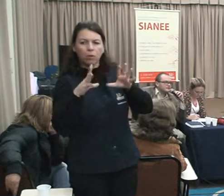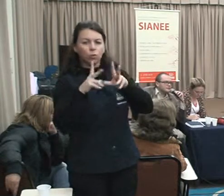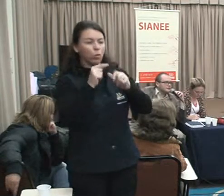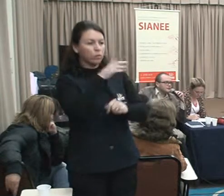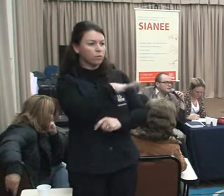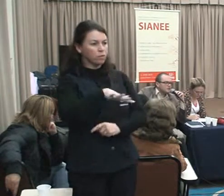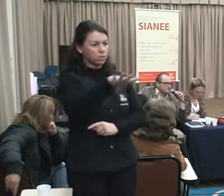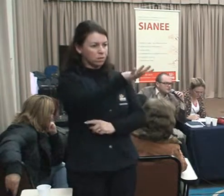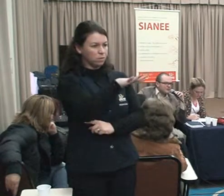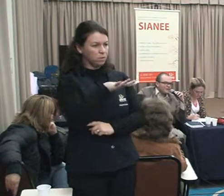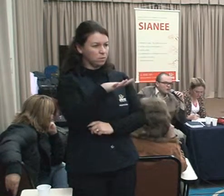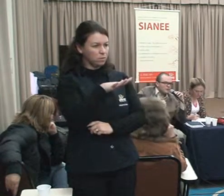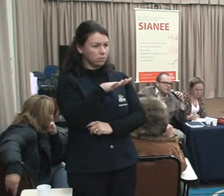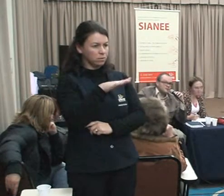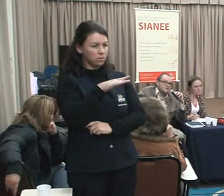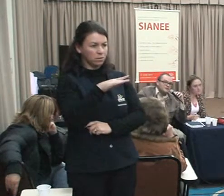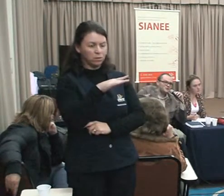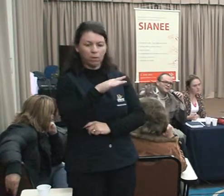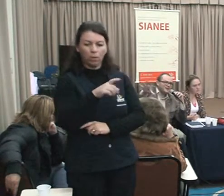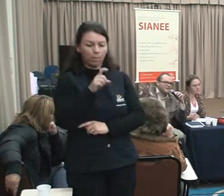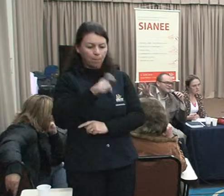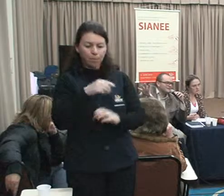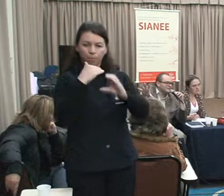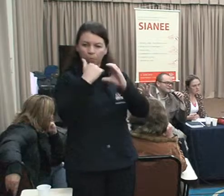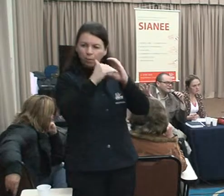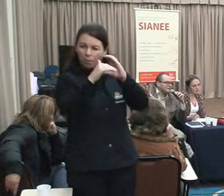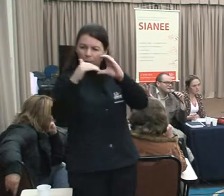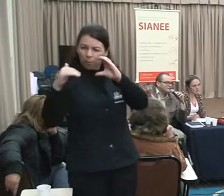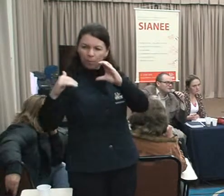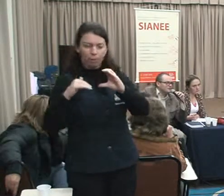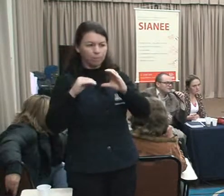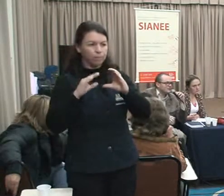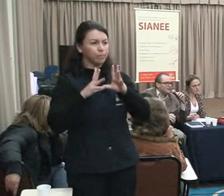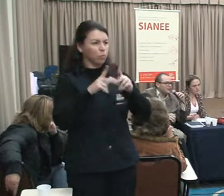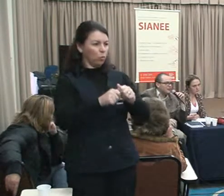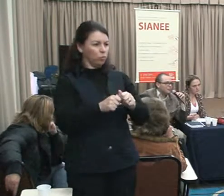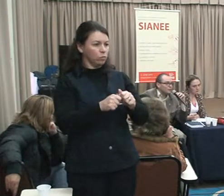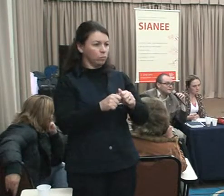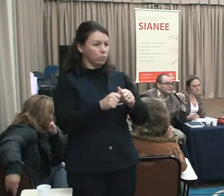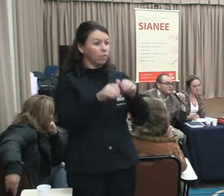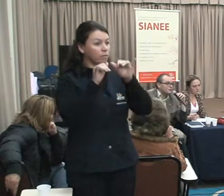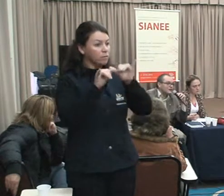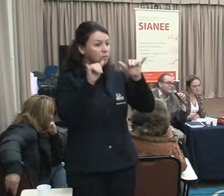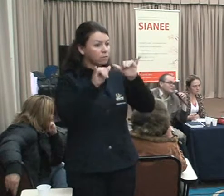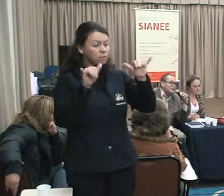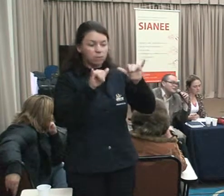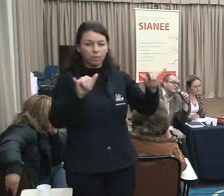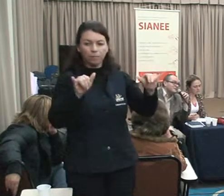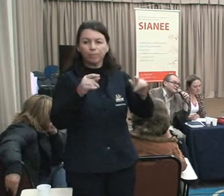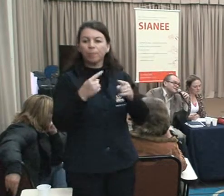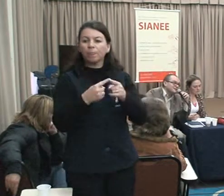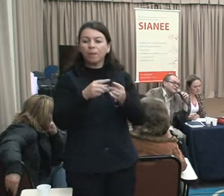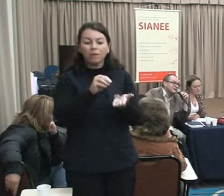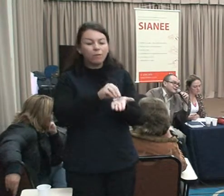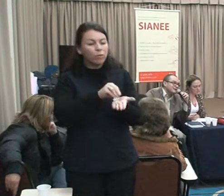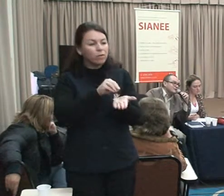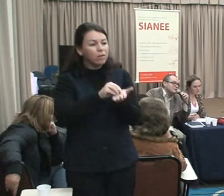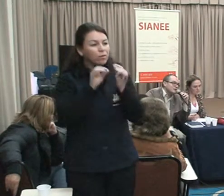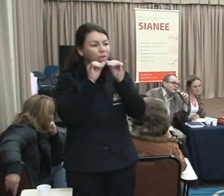daquelas, se disparar o e-mail para os seus contatos, gente, é uma progressão aritmética.